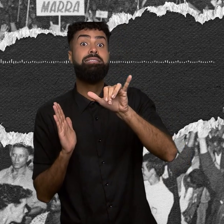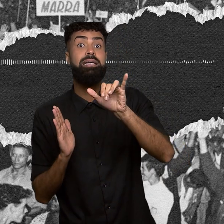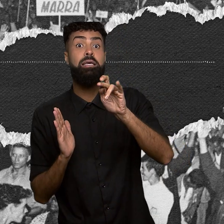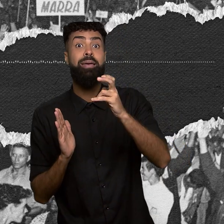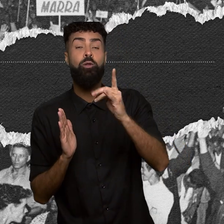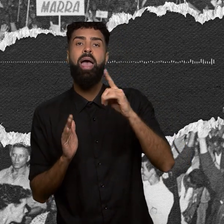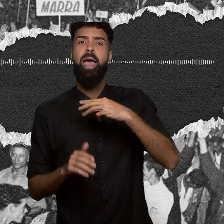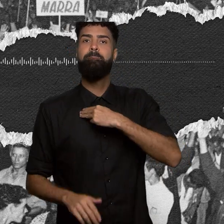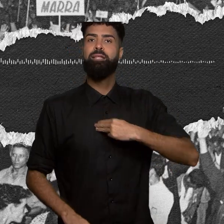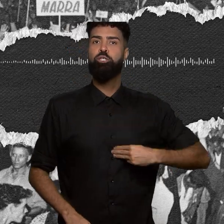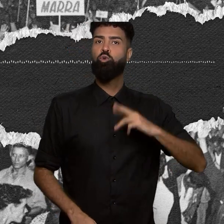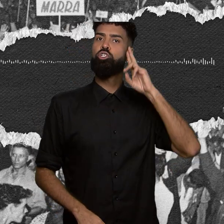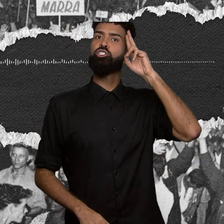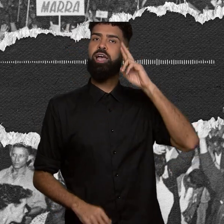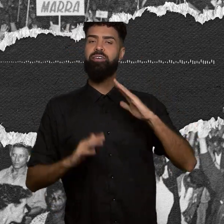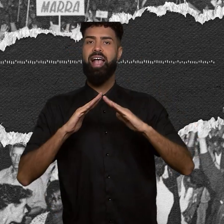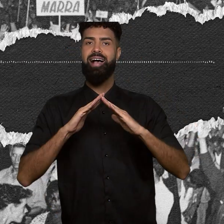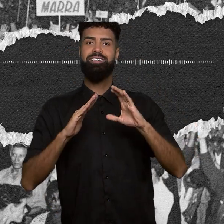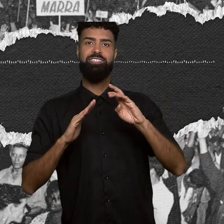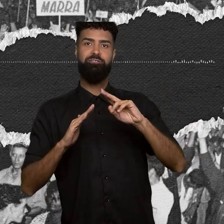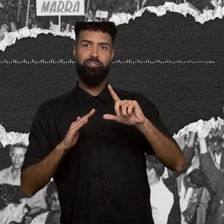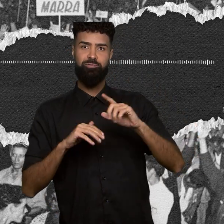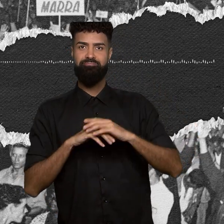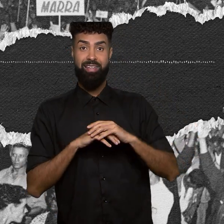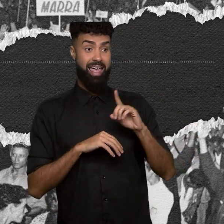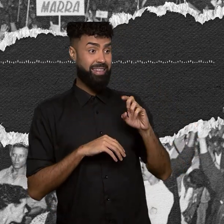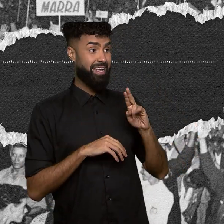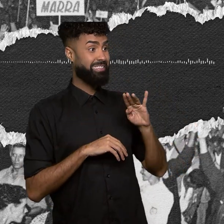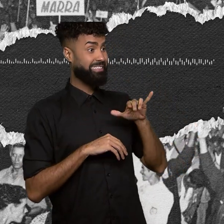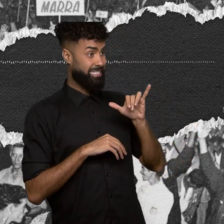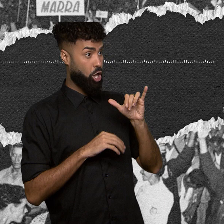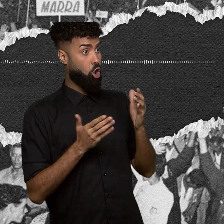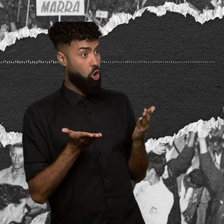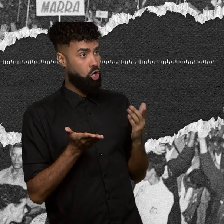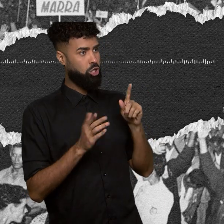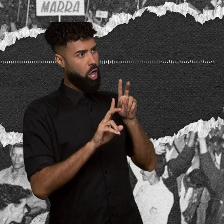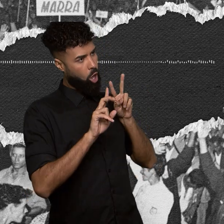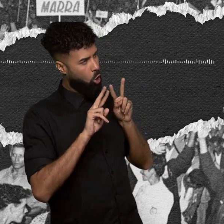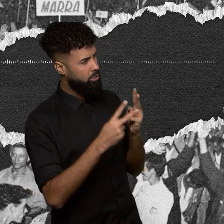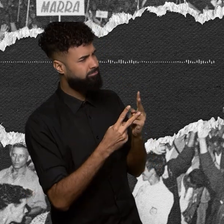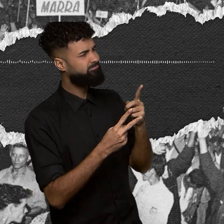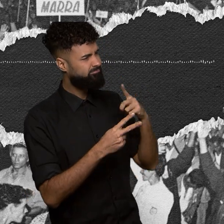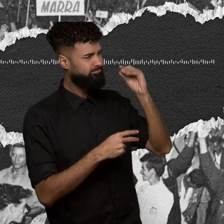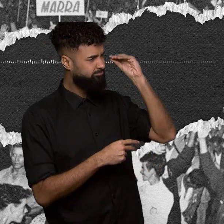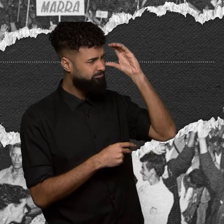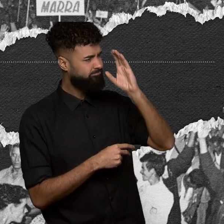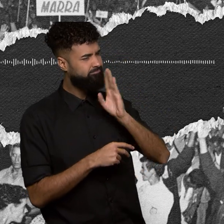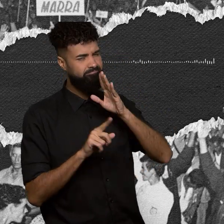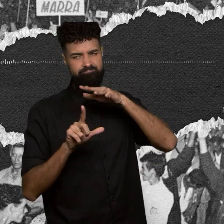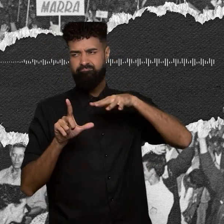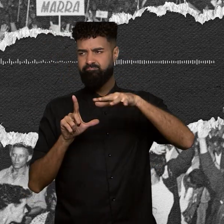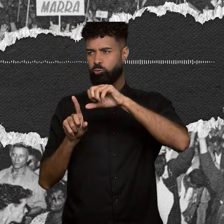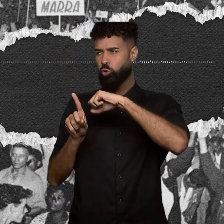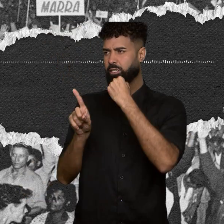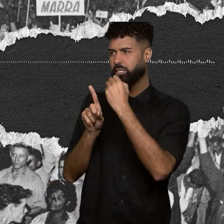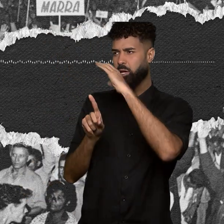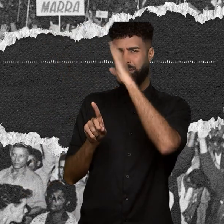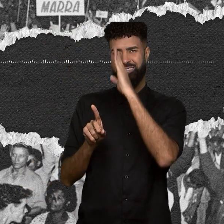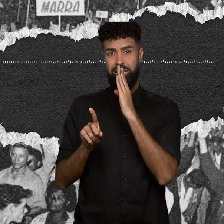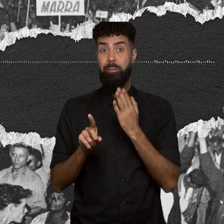-chefe da Casa Civil. Mas apesar de Darcy hoje ser reconhecido como um grande conhecedor da sociedade brasileira, as propostas que o governo